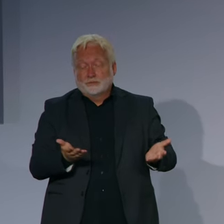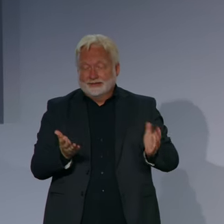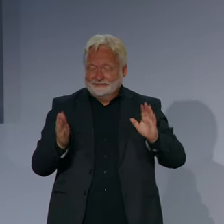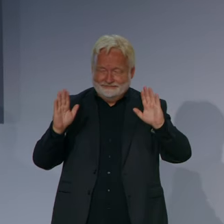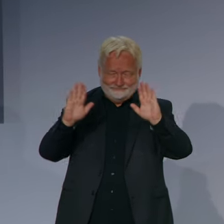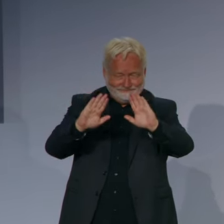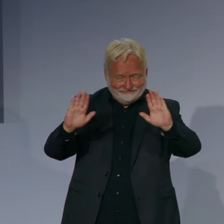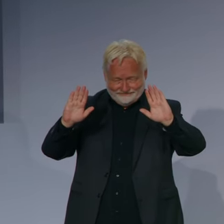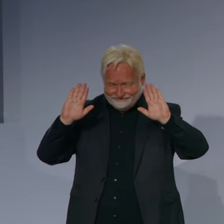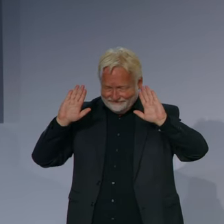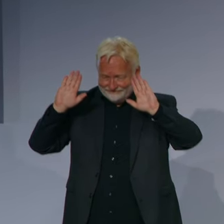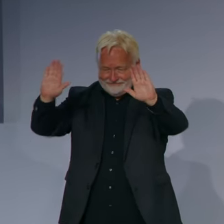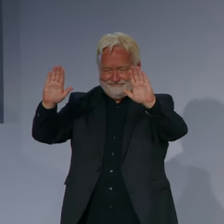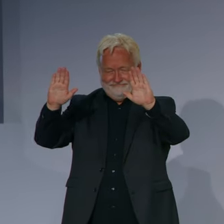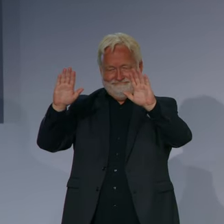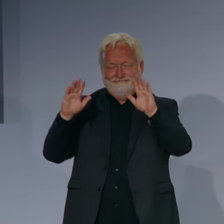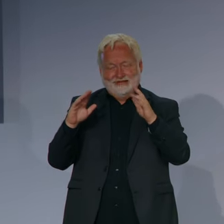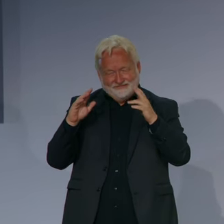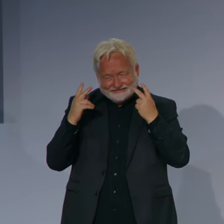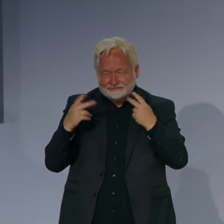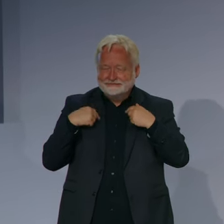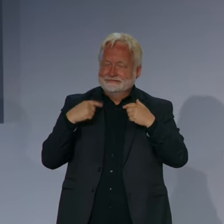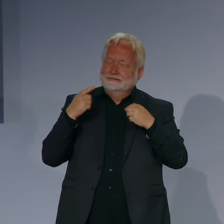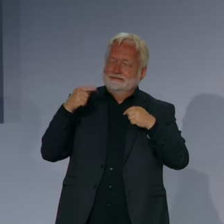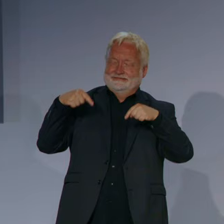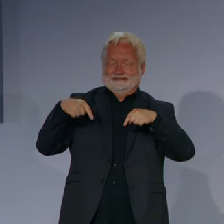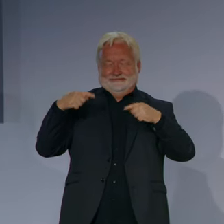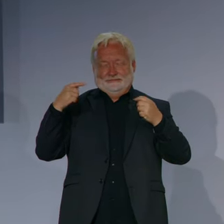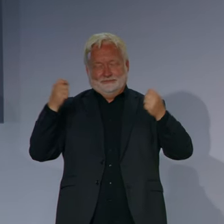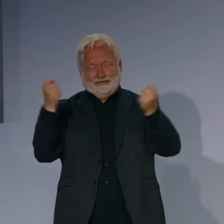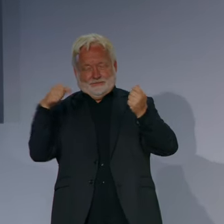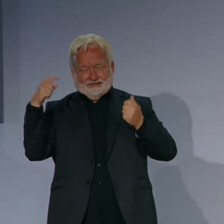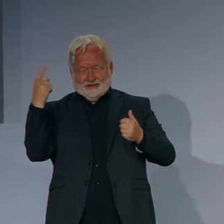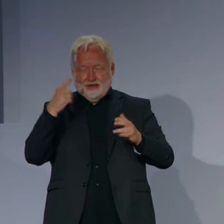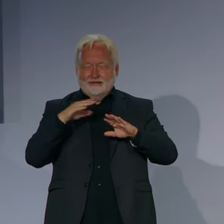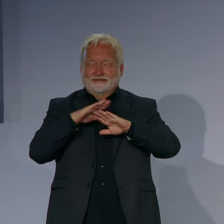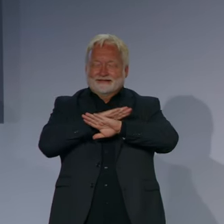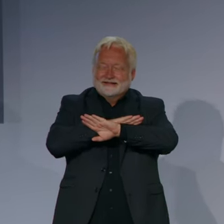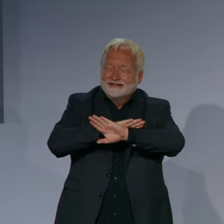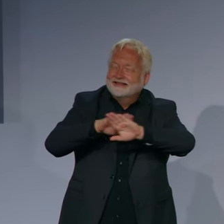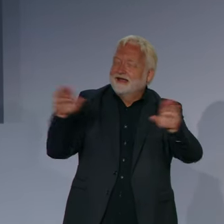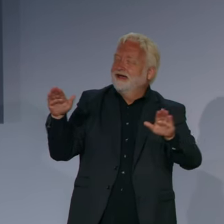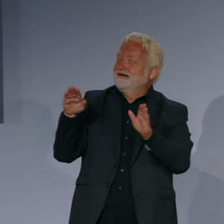vor 30 Jahren endlich ausdrücklicher und einklagbarer Teil unserer Verfassung wurde.